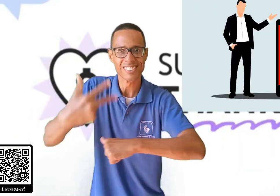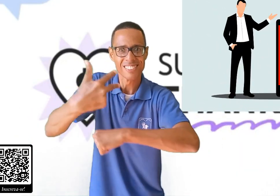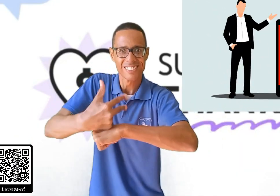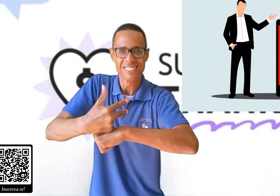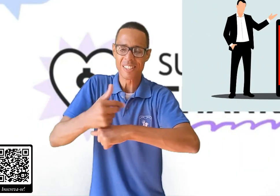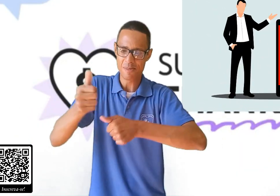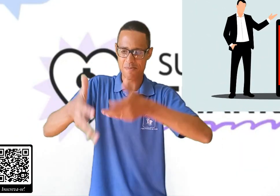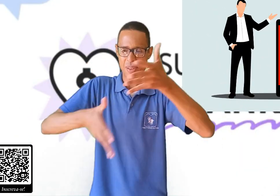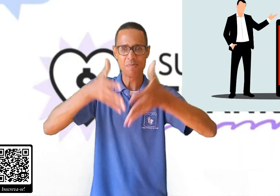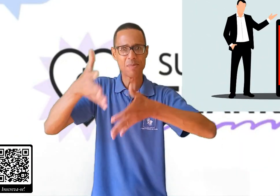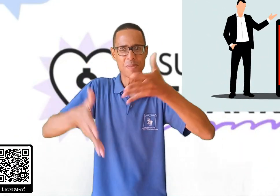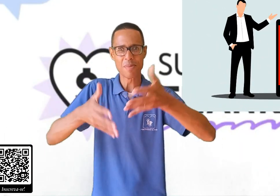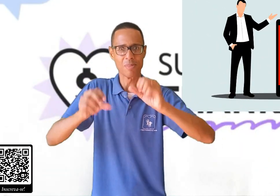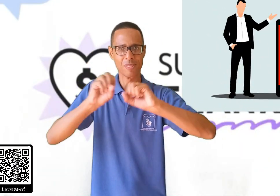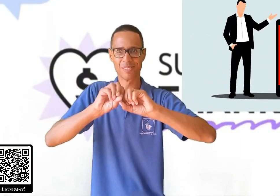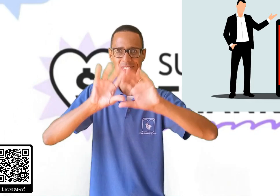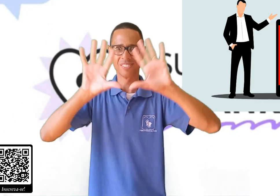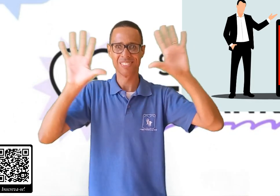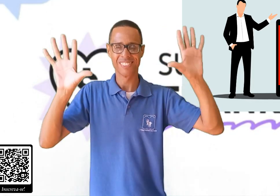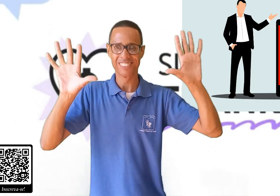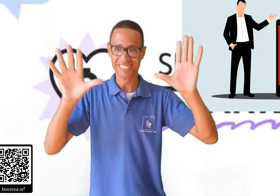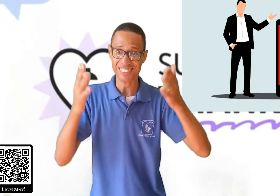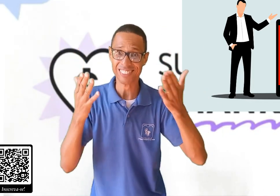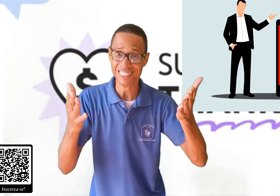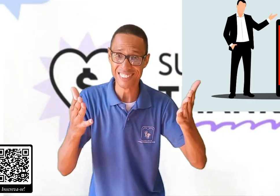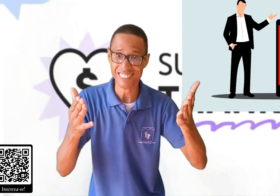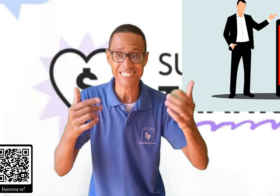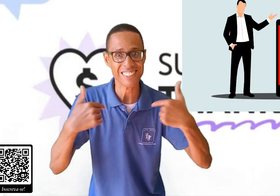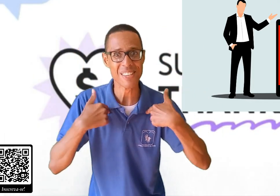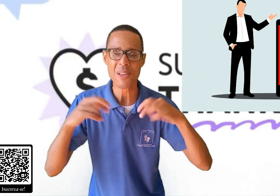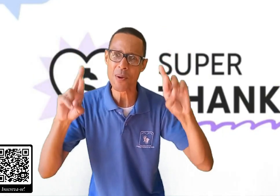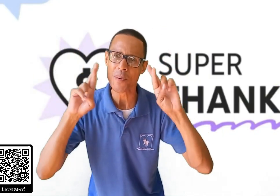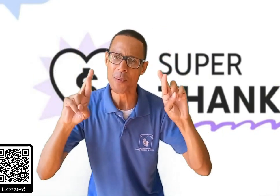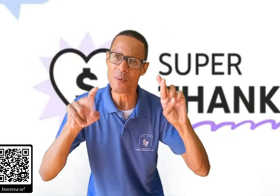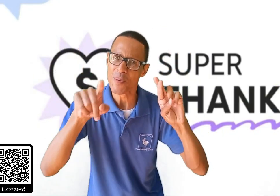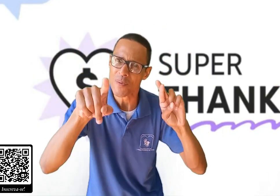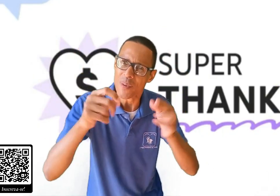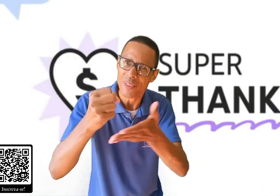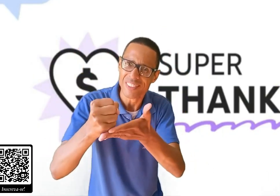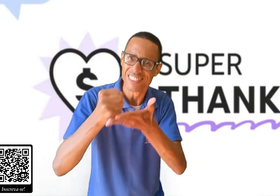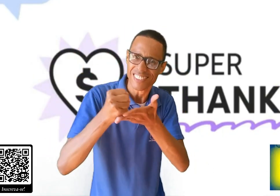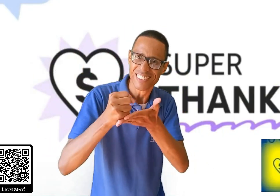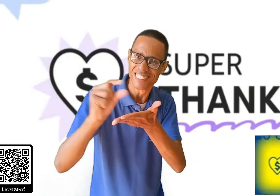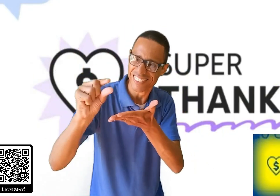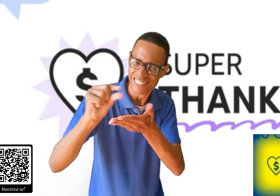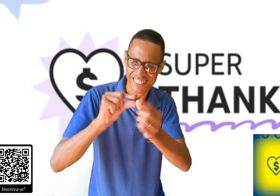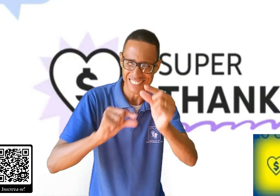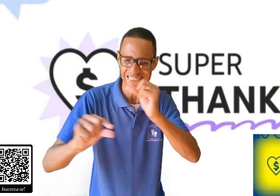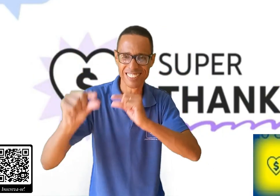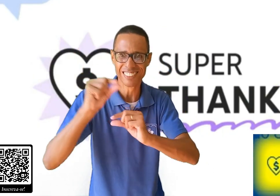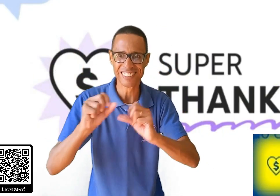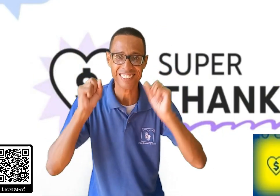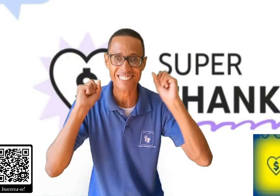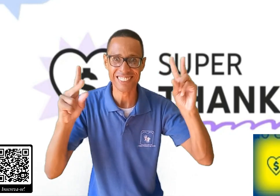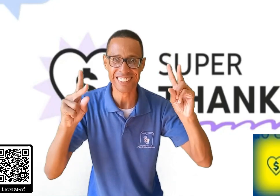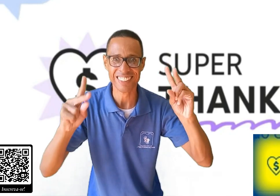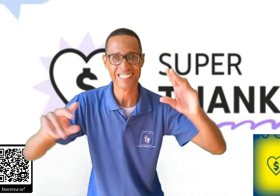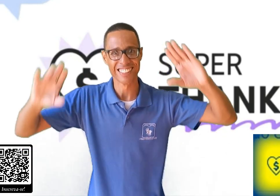para melhorar a qualidade das transmissões e do cenário. Então, conto com o seu Valeu